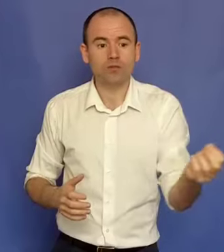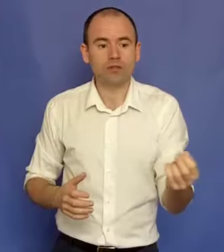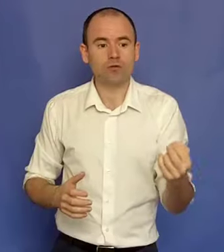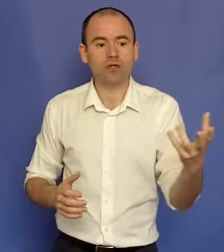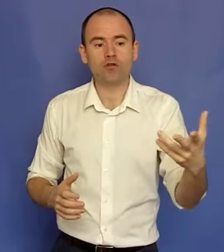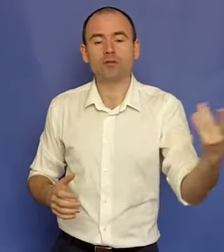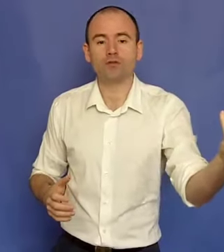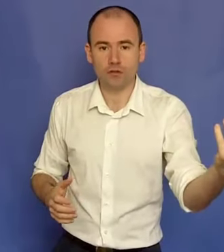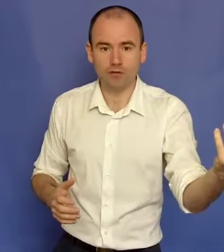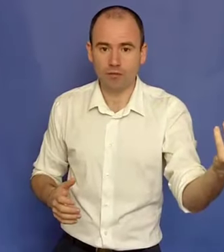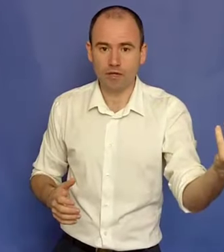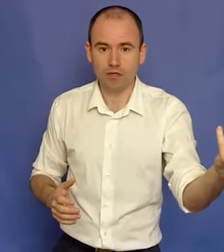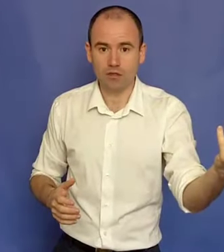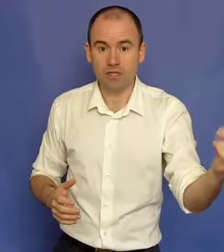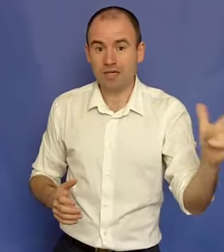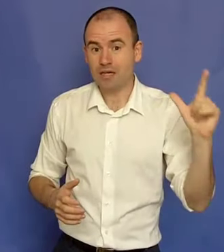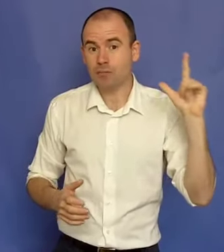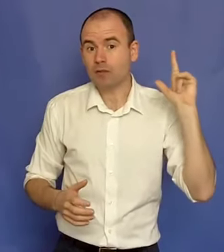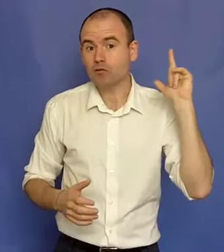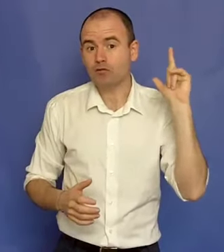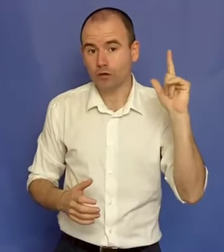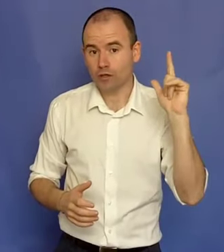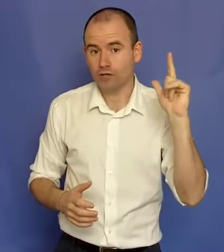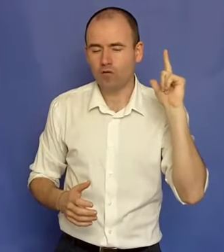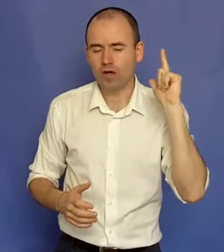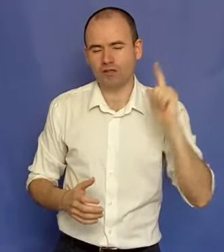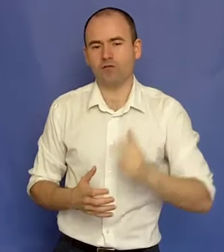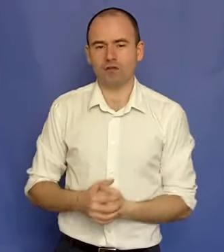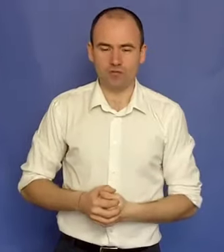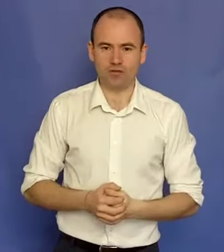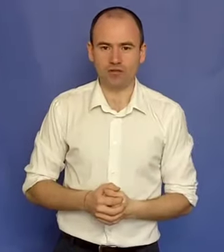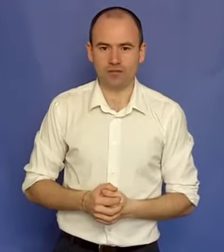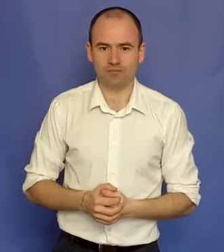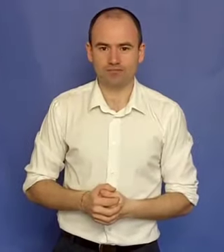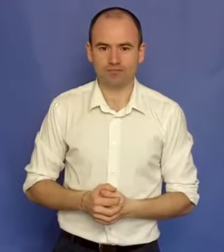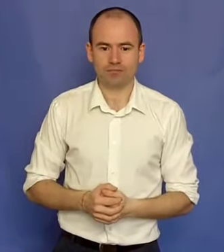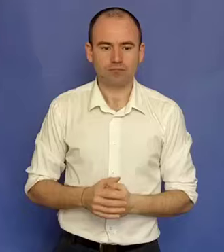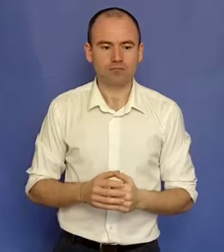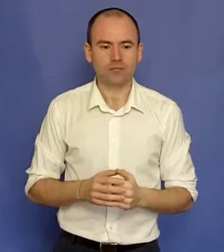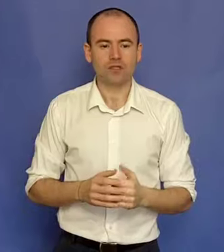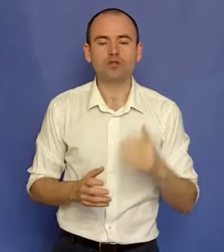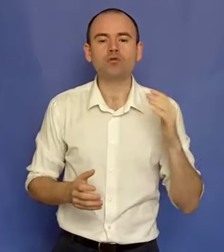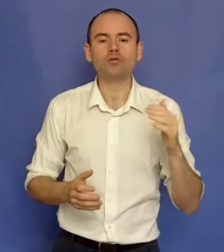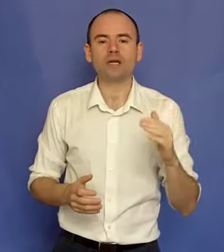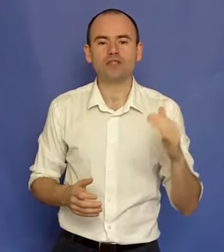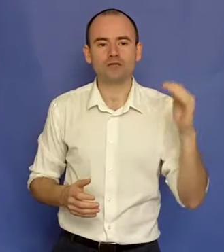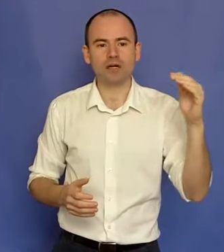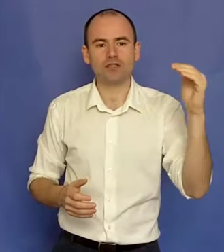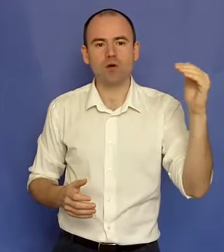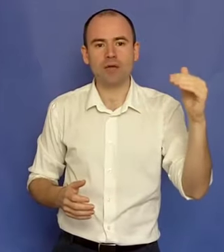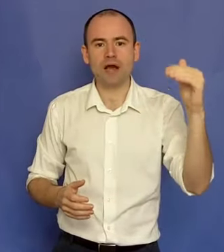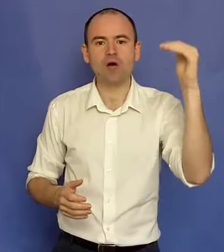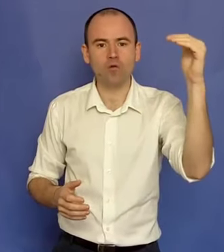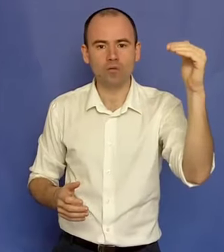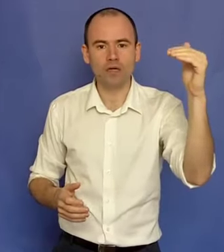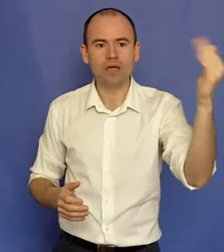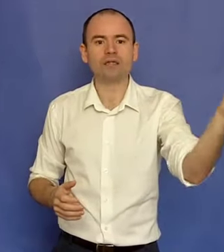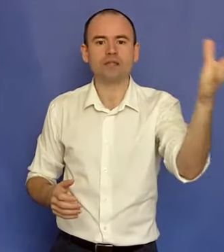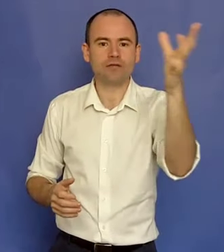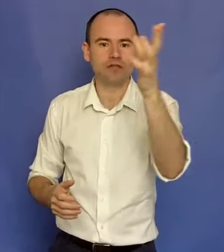spuneți, ok, și eu mi-am dorit să fac bani așa. Iar pasul 2, foarte, foarte important. Nu te uita la ce fac acei oameni acum, când ei fac